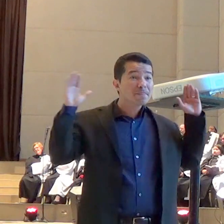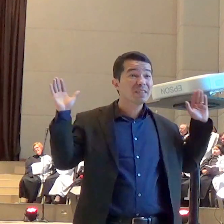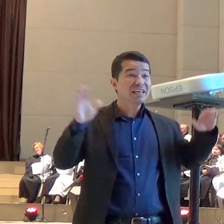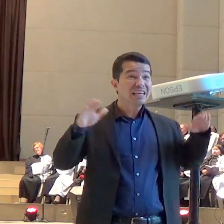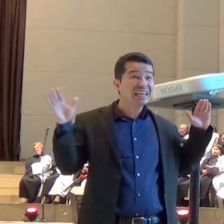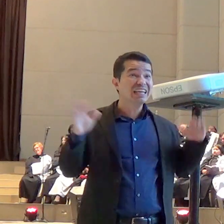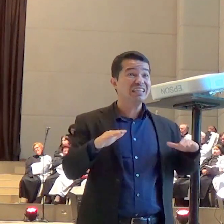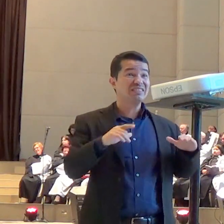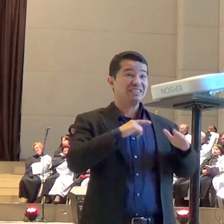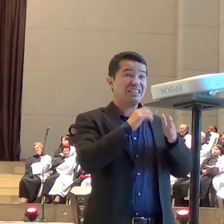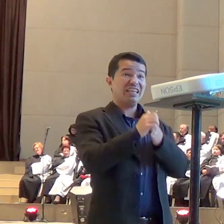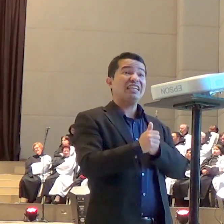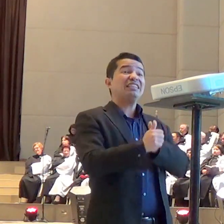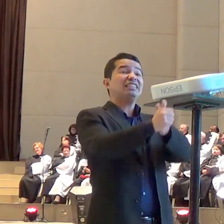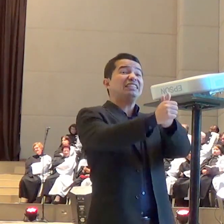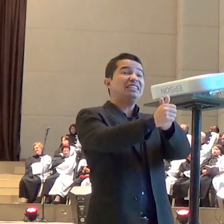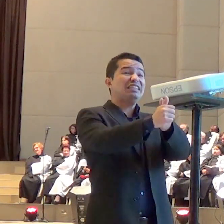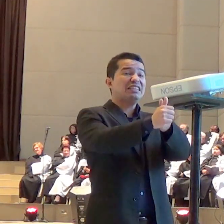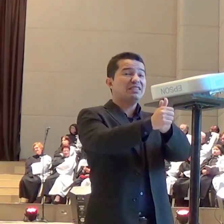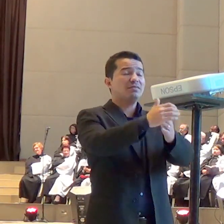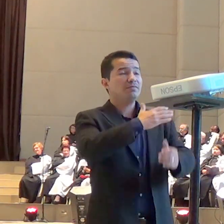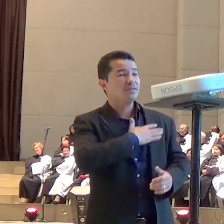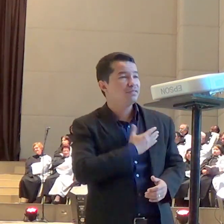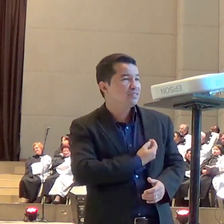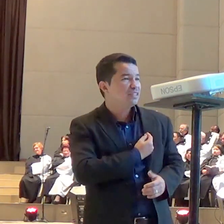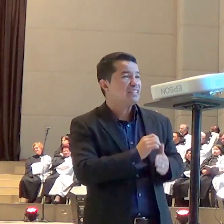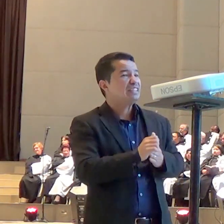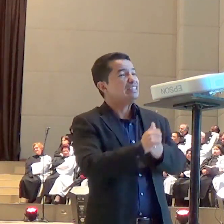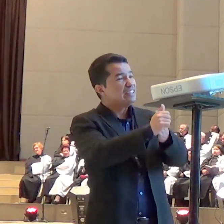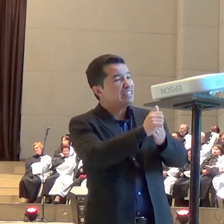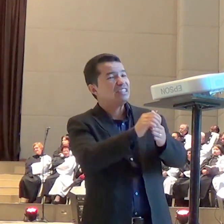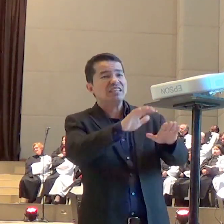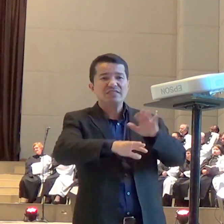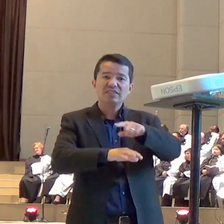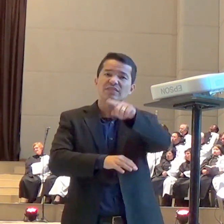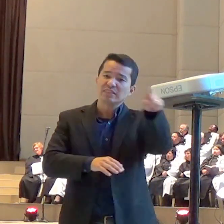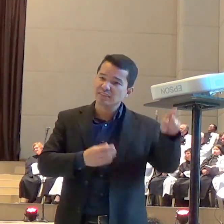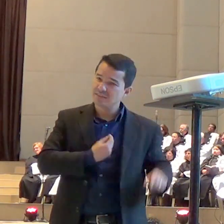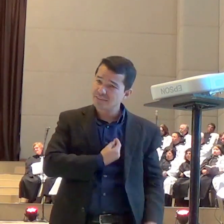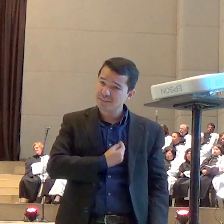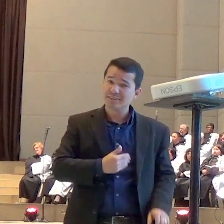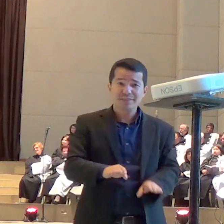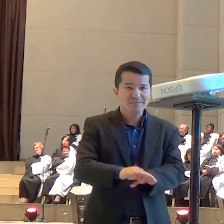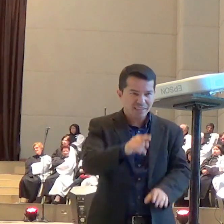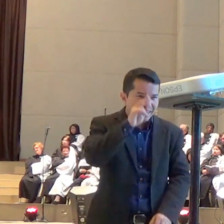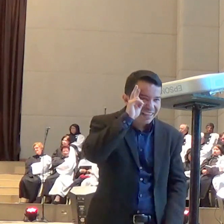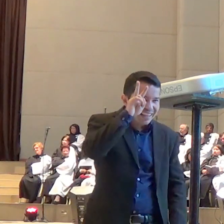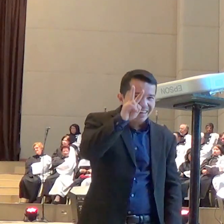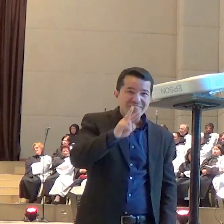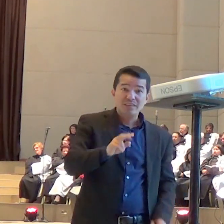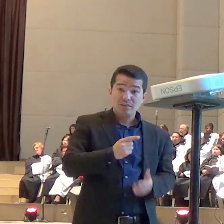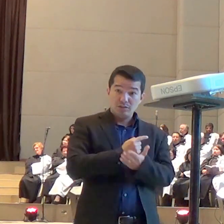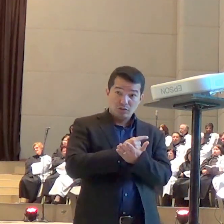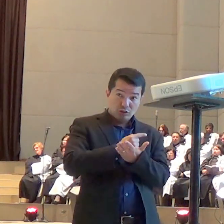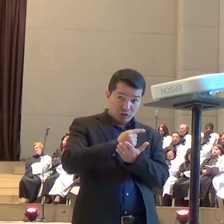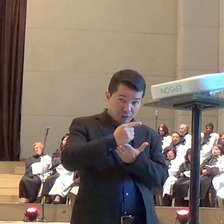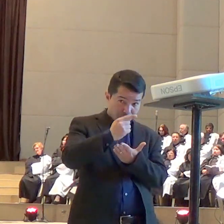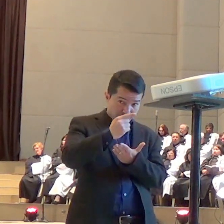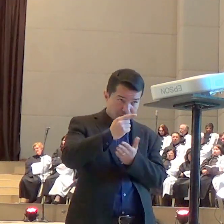e nos dão direção. É interessante que em Gênesis 24 a gente vai encontrar